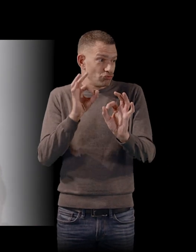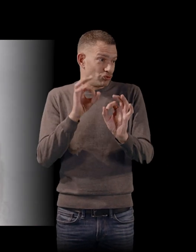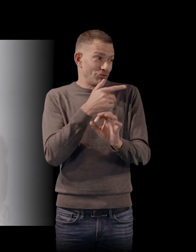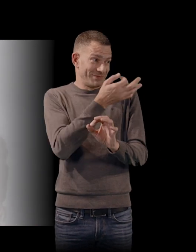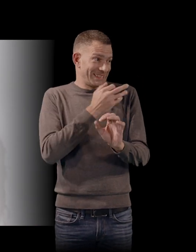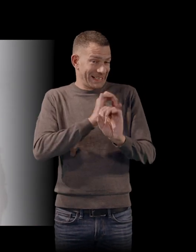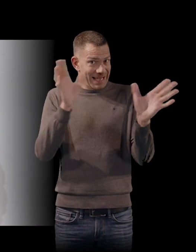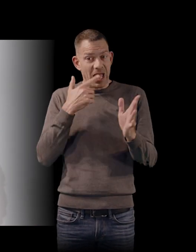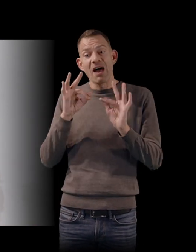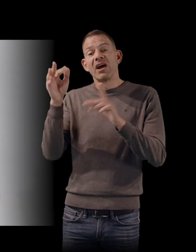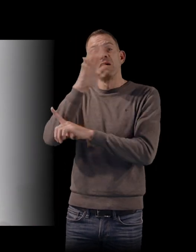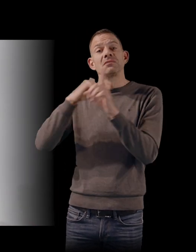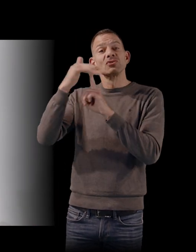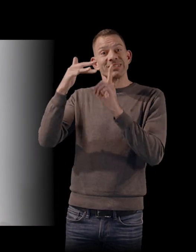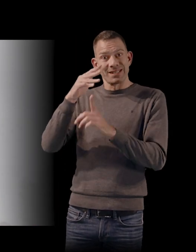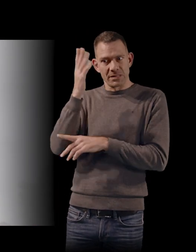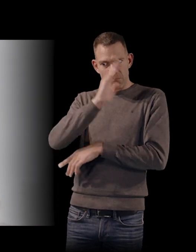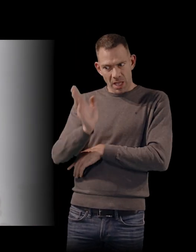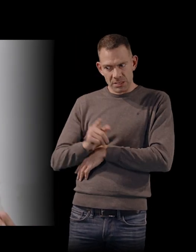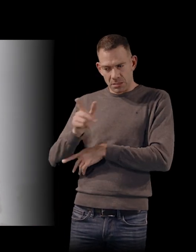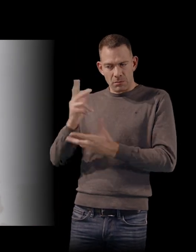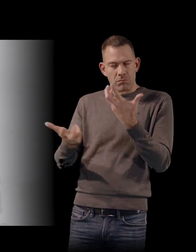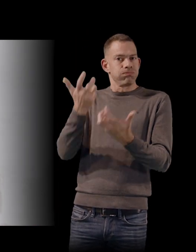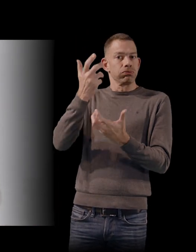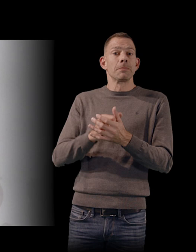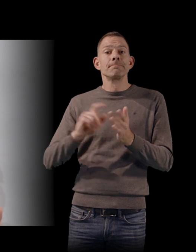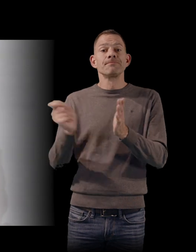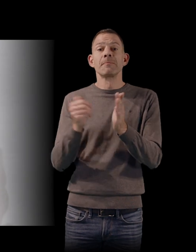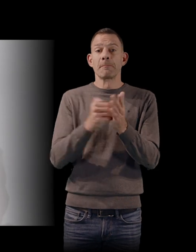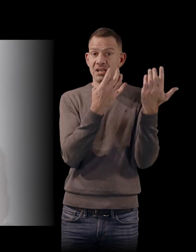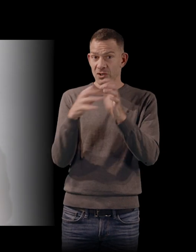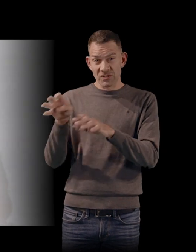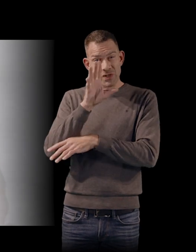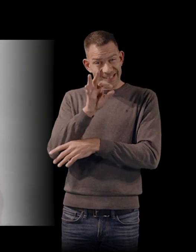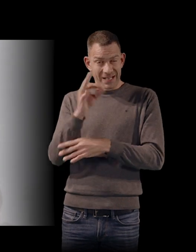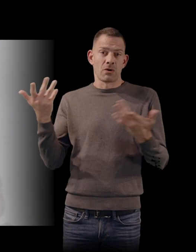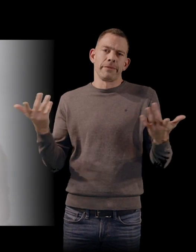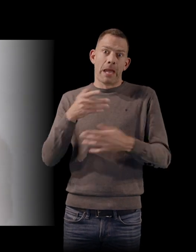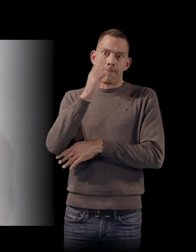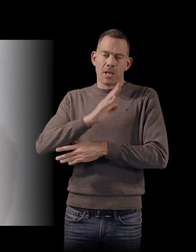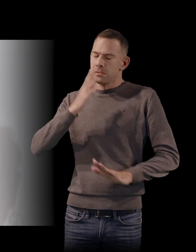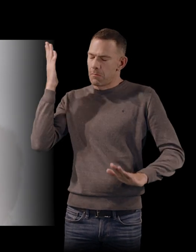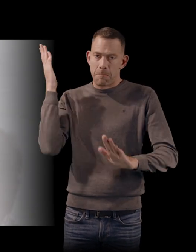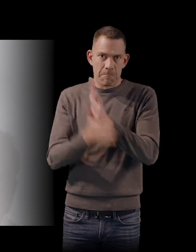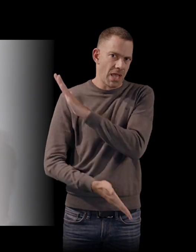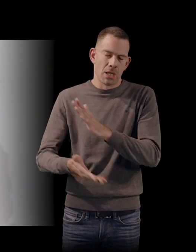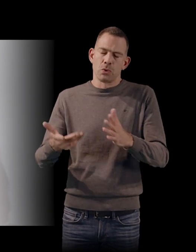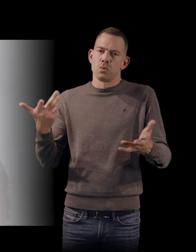société brésilienne. Et en 1950,'est vrai que le Brésil a perdu contre toute attente. a été un déchirement pour eux